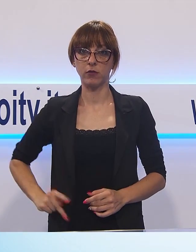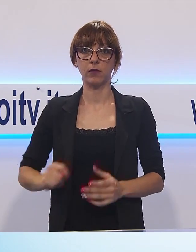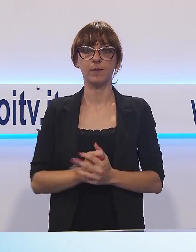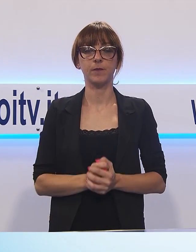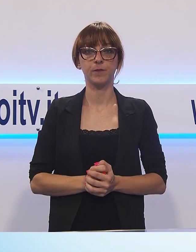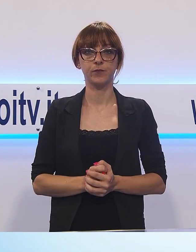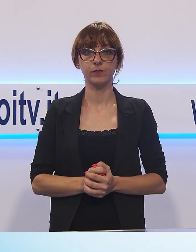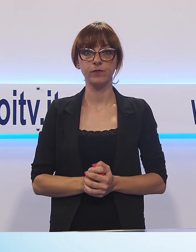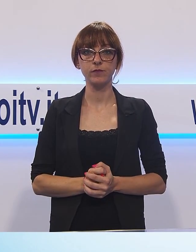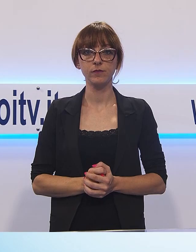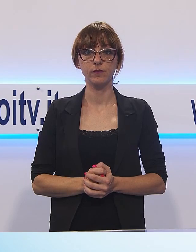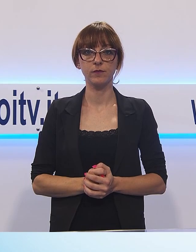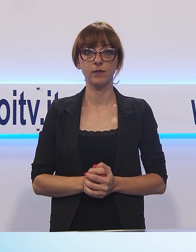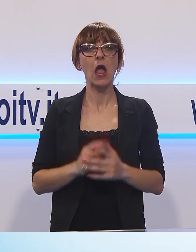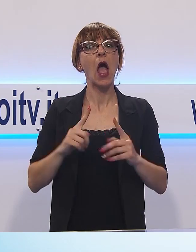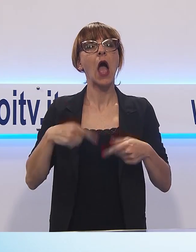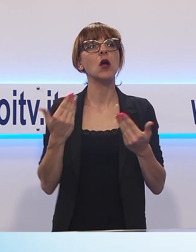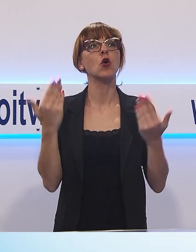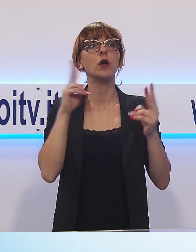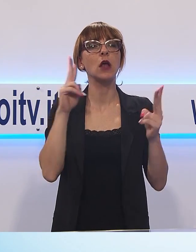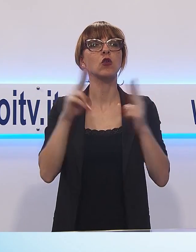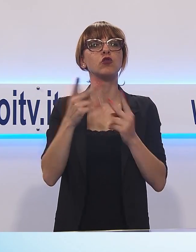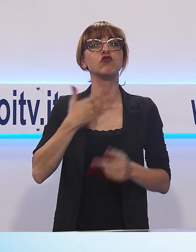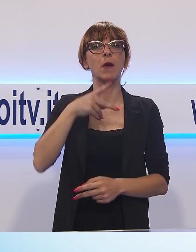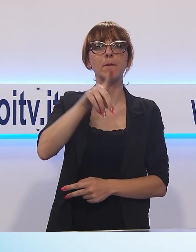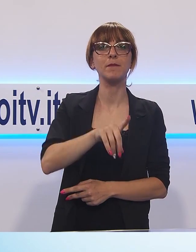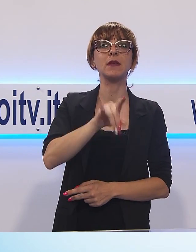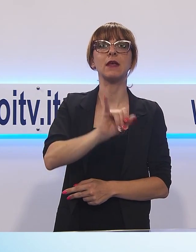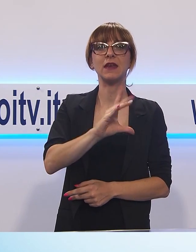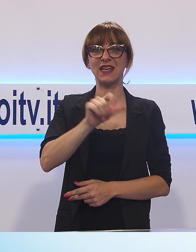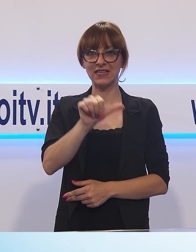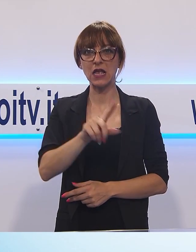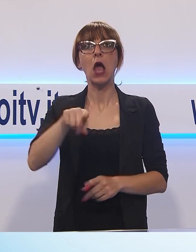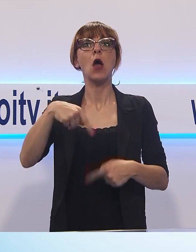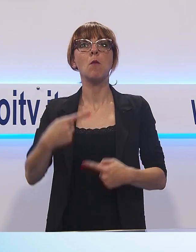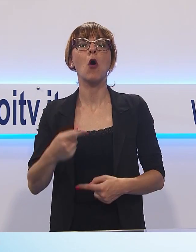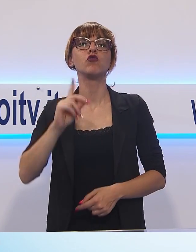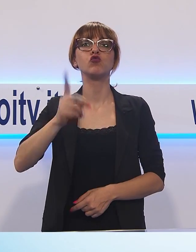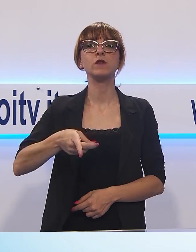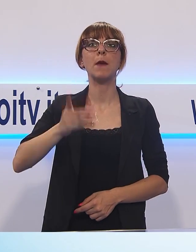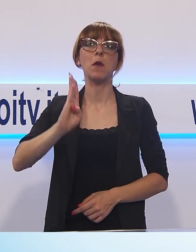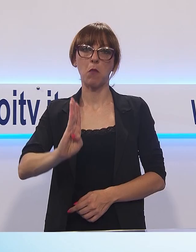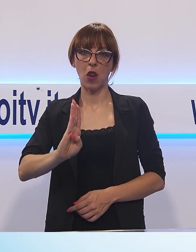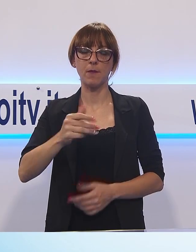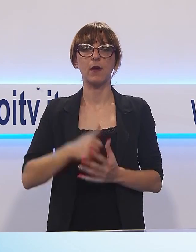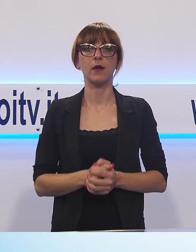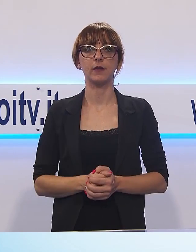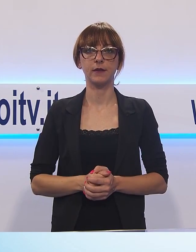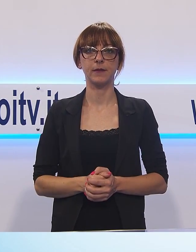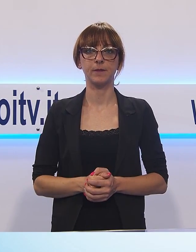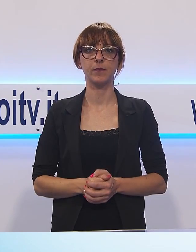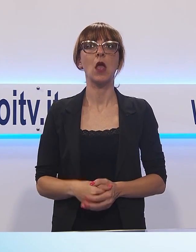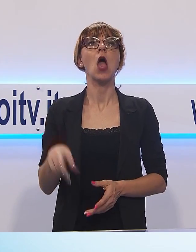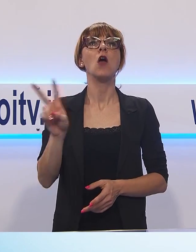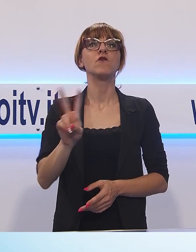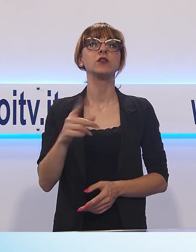un incontro dedicato a Giuseppe Bonaparte, capo della famiglia Bonaparte. Mercoledì 22 agosto Pier Dario Marzi